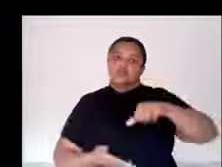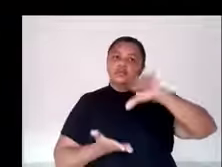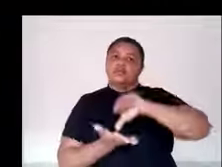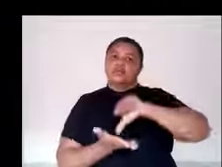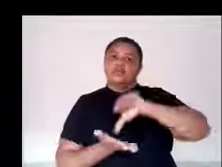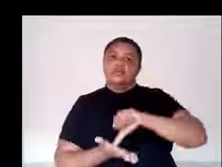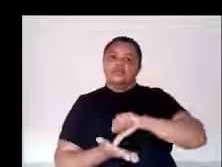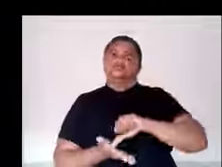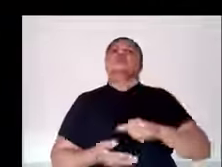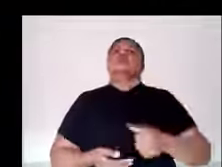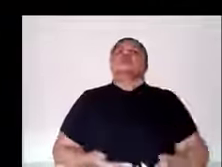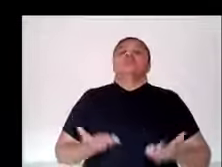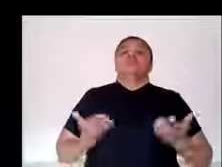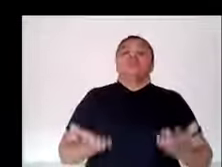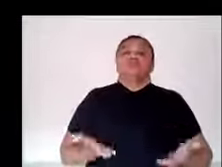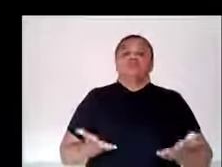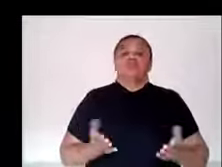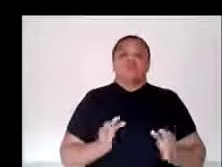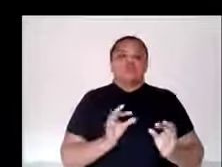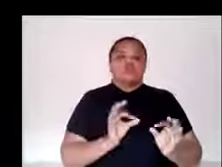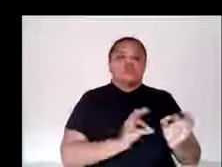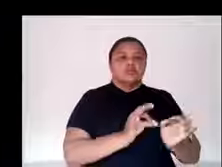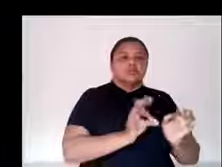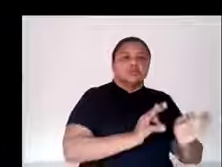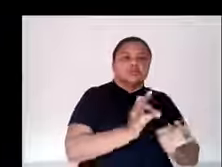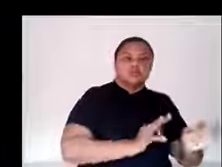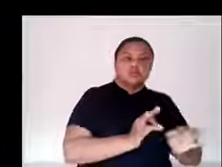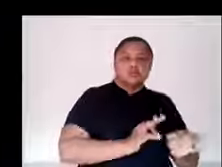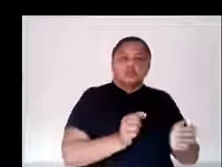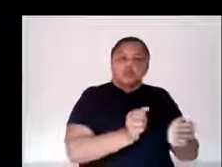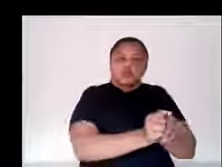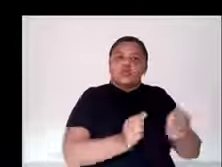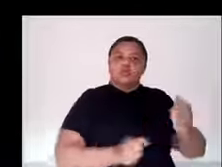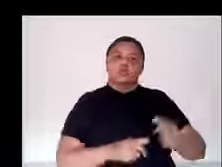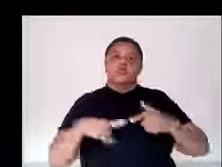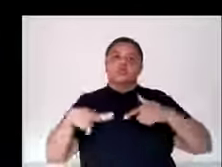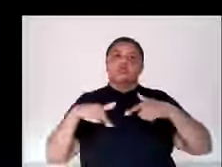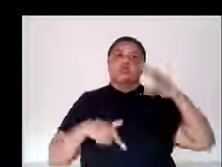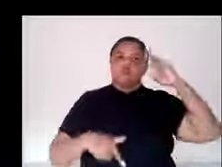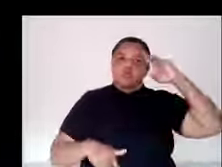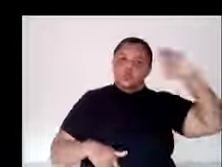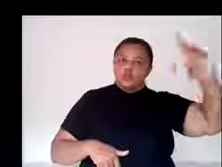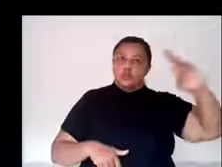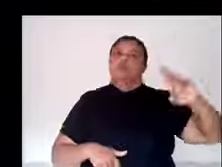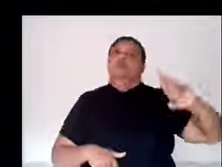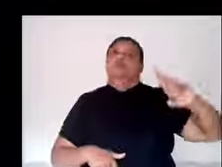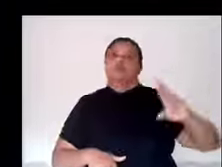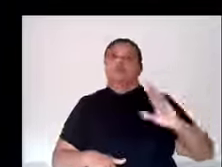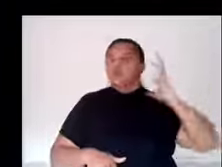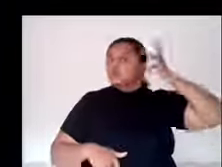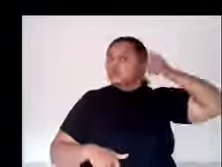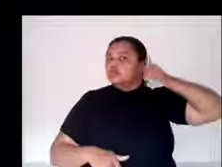Cláudio Leão. Eu vim aqui para falar para vocês um pouco das ações que o campus São Luís Monte Castelo tem